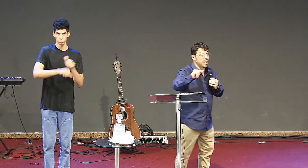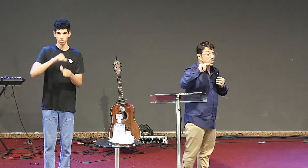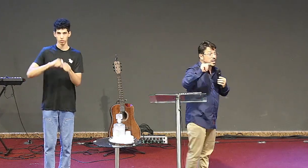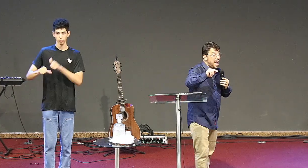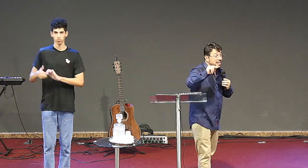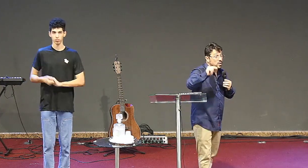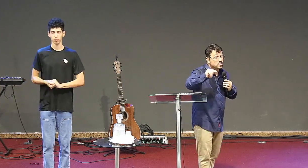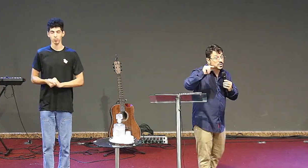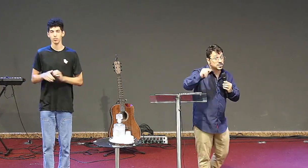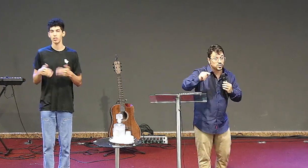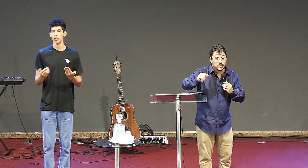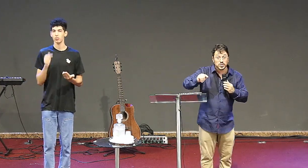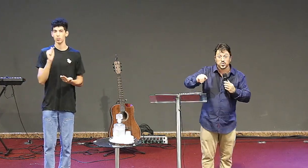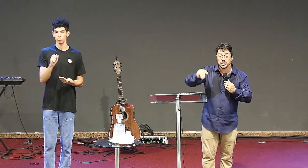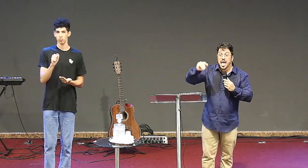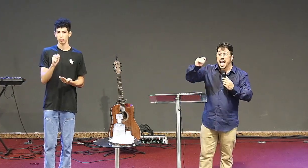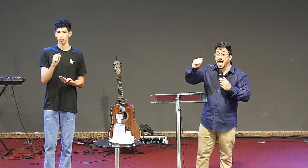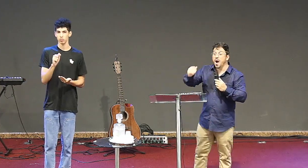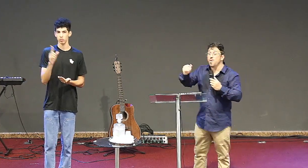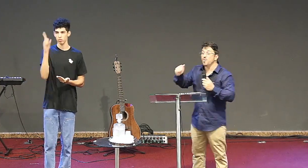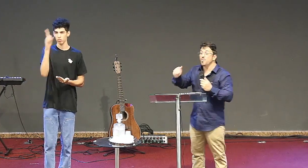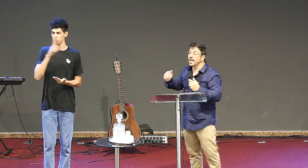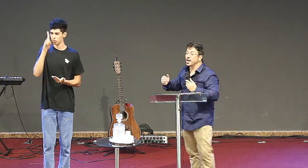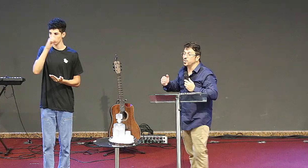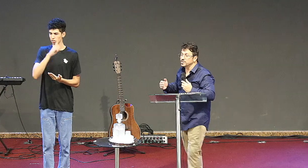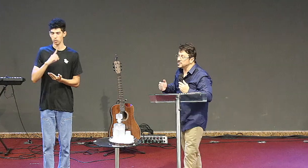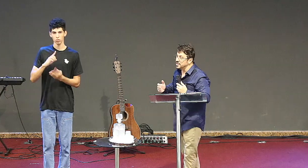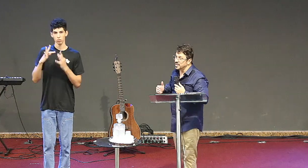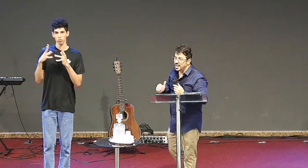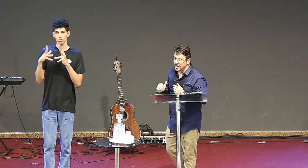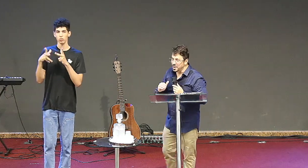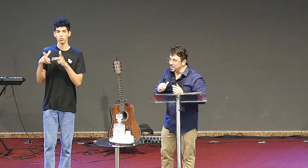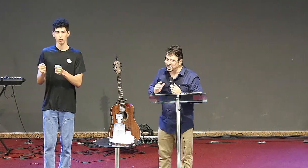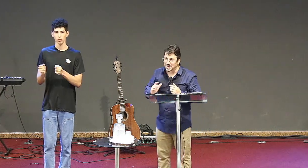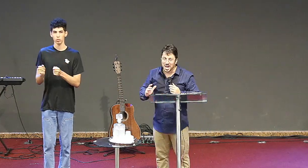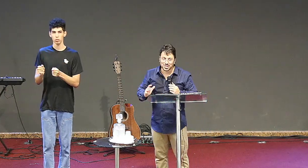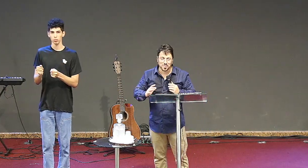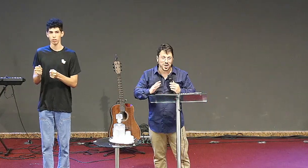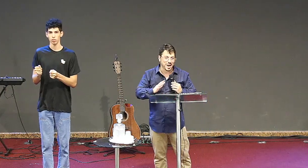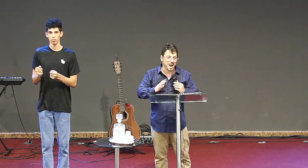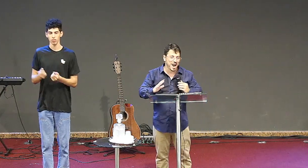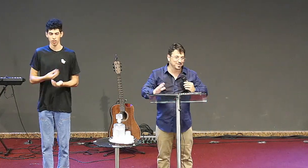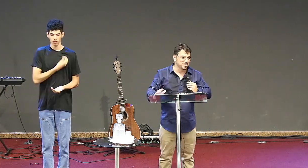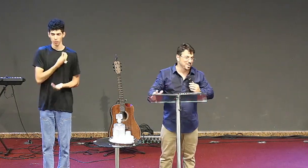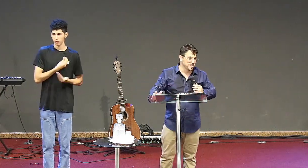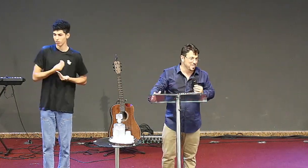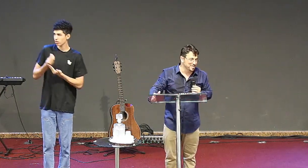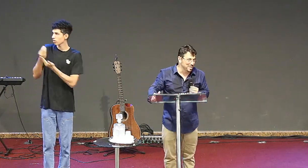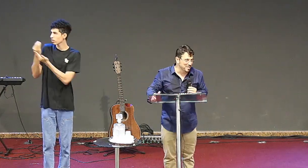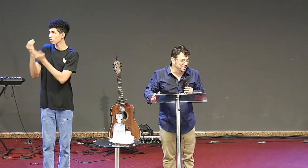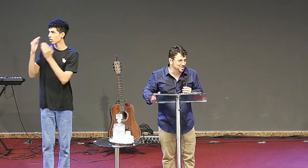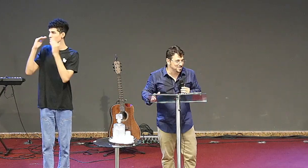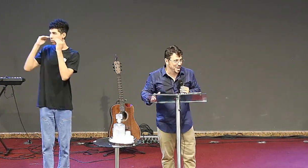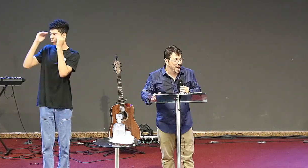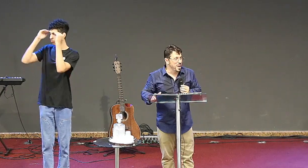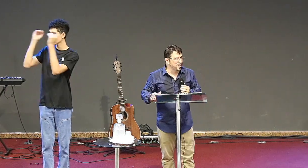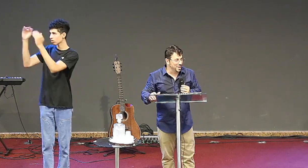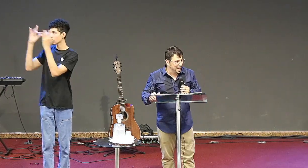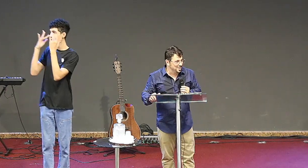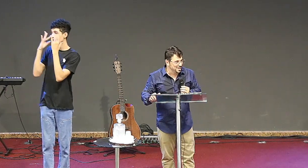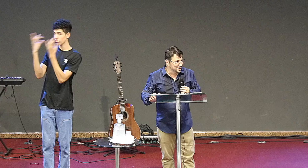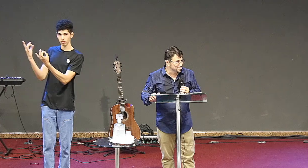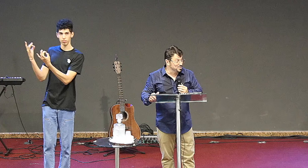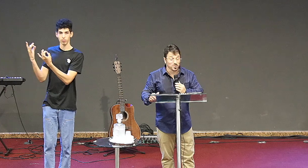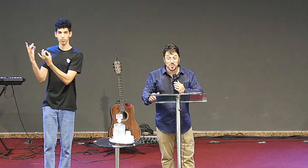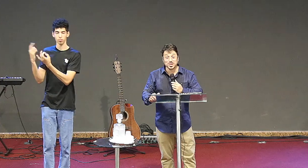completo em cada um desses domingos, algo vai acontecer. Não é sete por acaso, meus irmãos. Eu